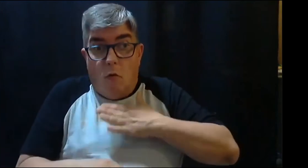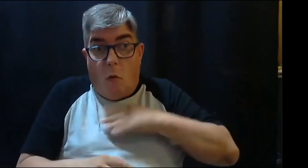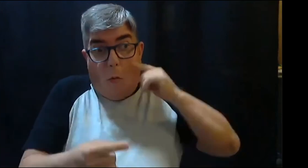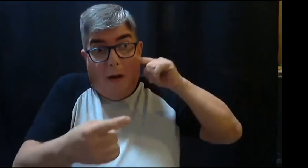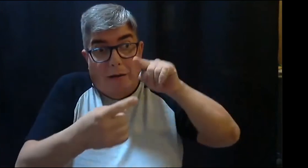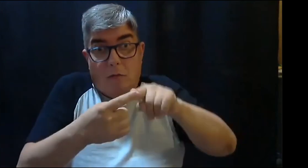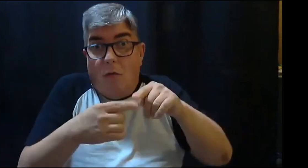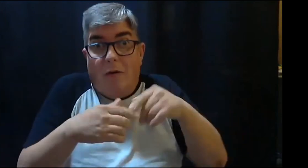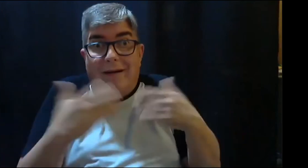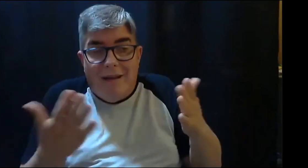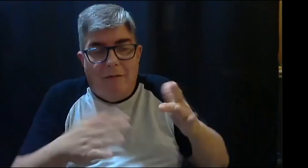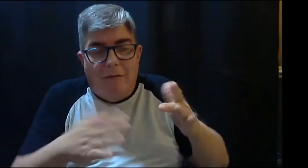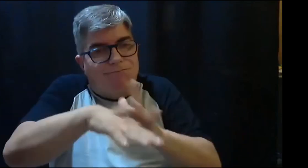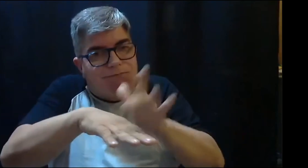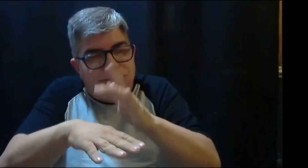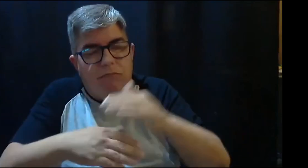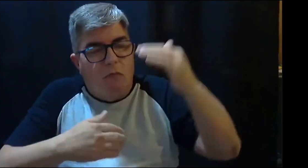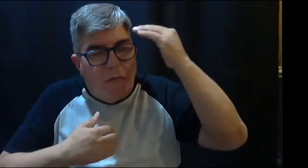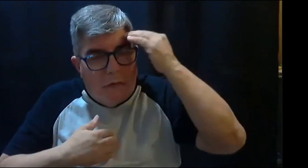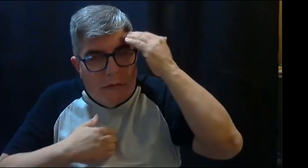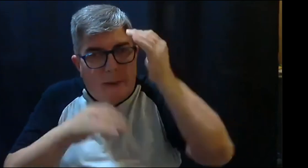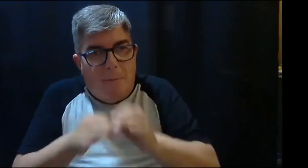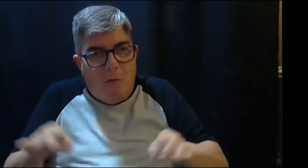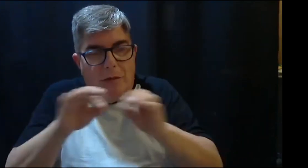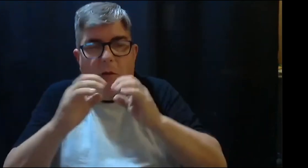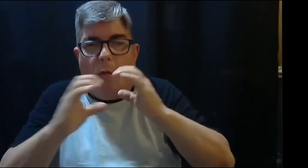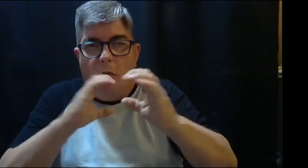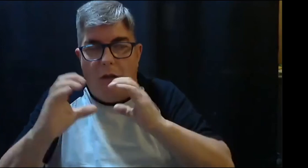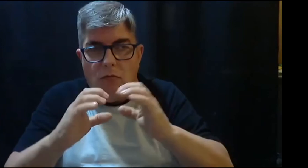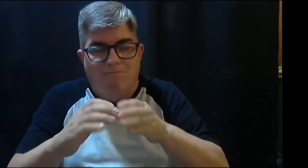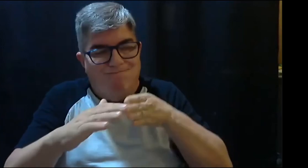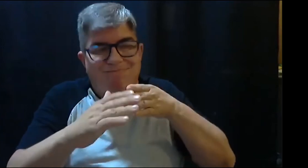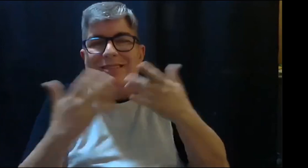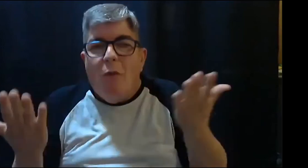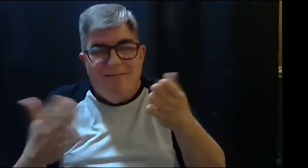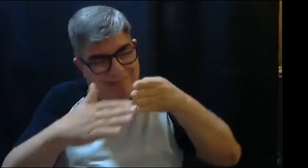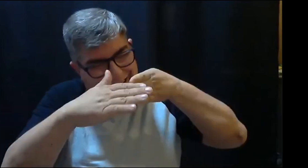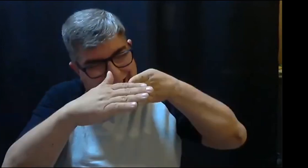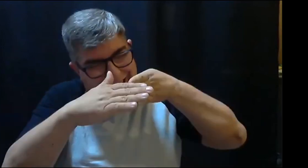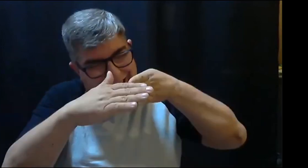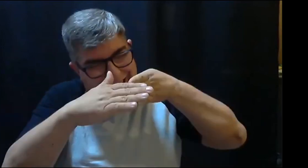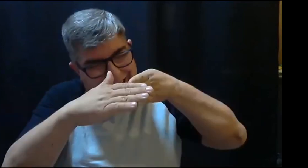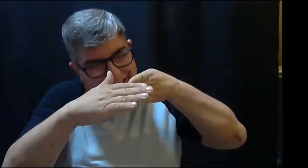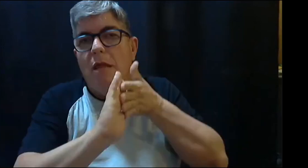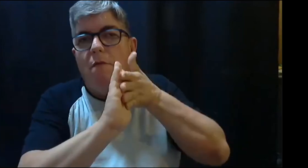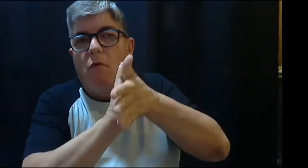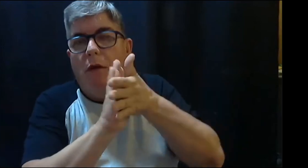aumentando esta participación y ha hecho que de alguna u otra forma se sensibilice y se pueda